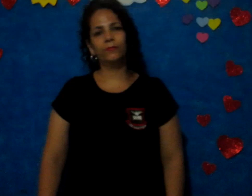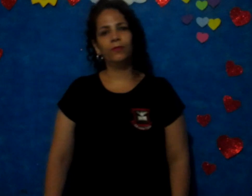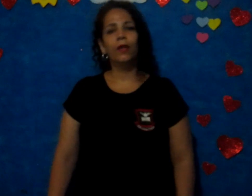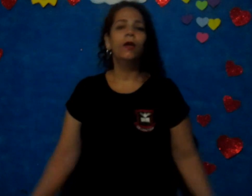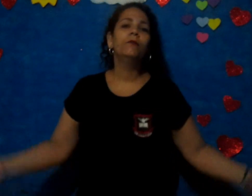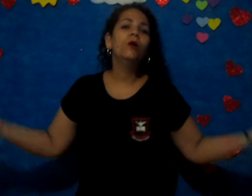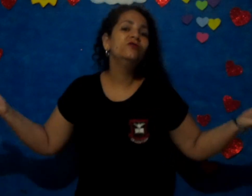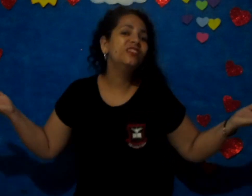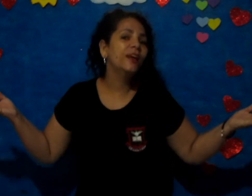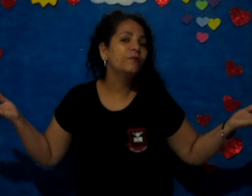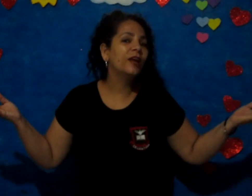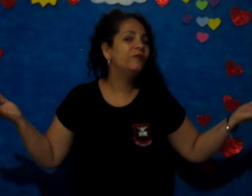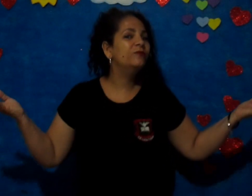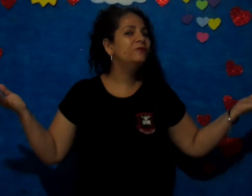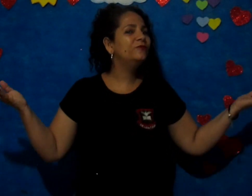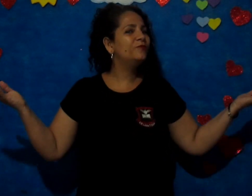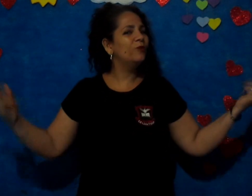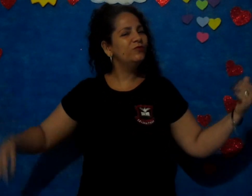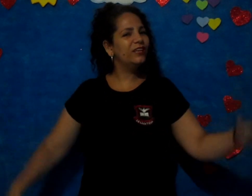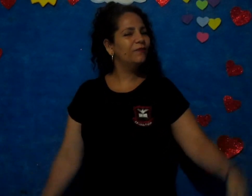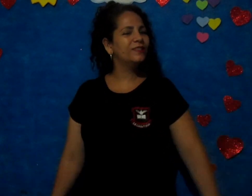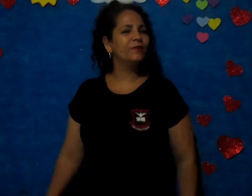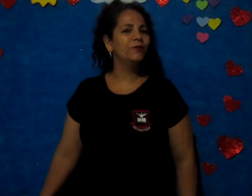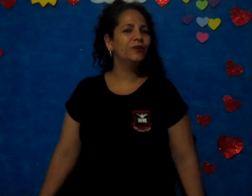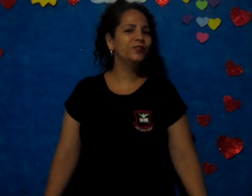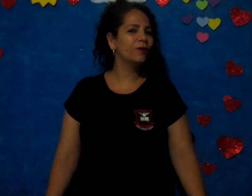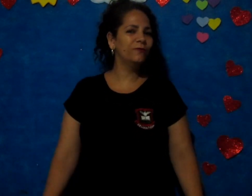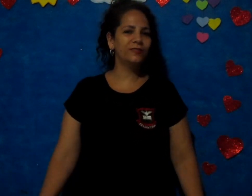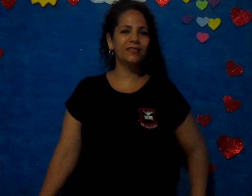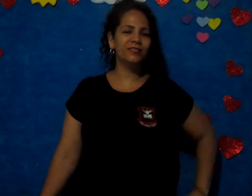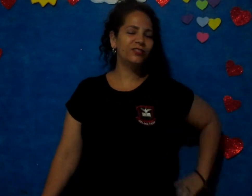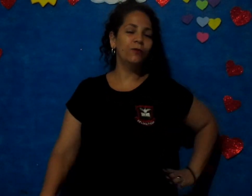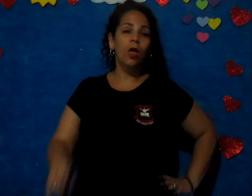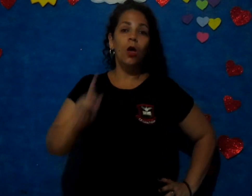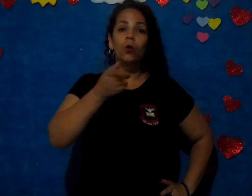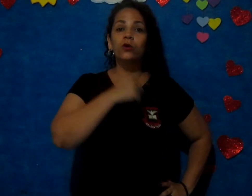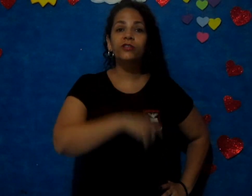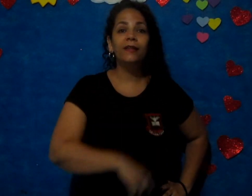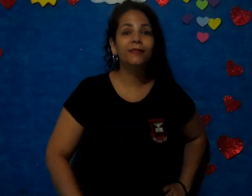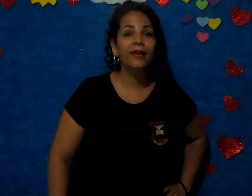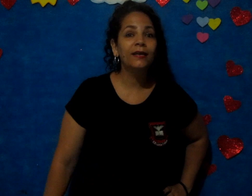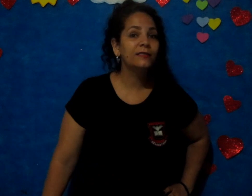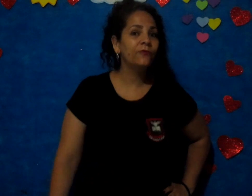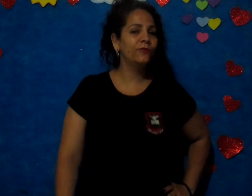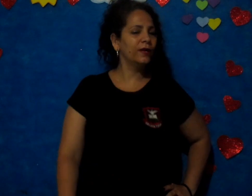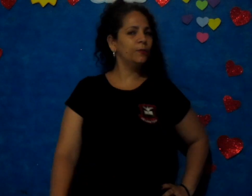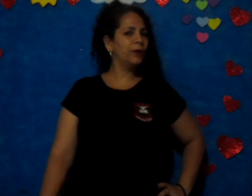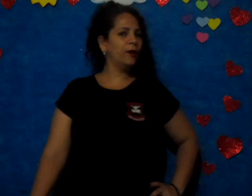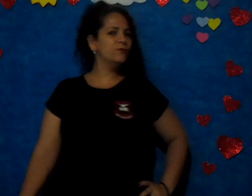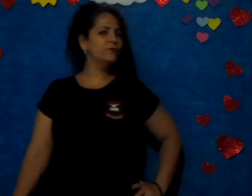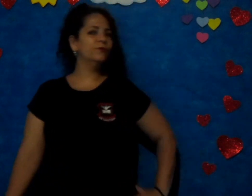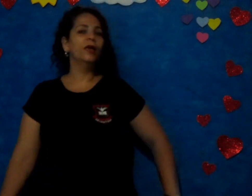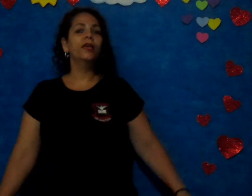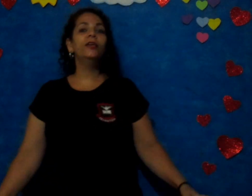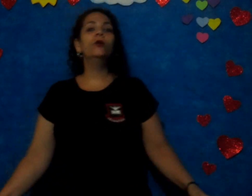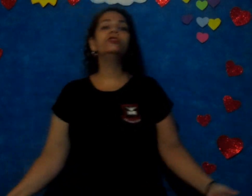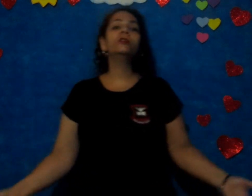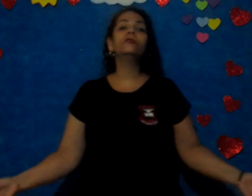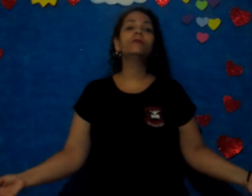Bom dia, pré-1! Bom dia, meus amores! Como vocês estão? Hoje é terça-feira, pré-1! E hoje nós vamos